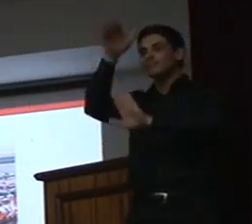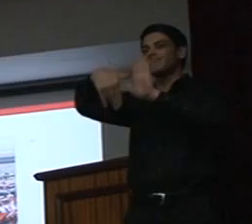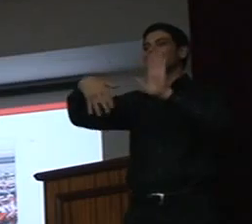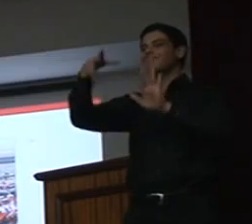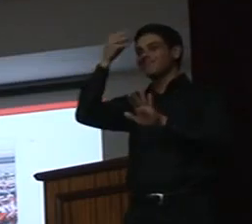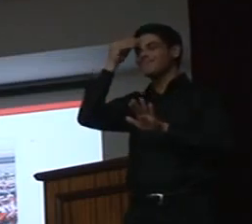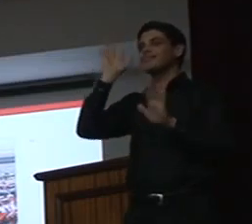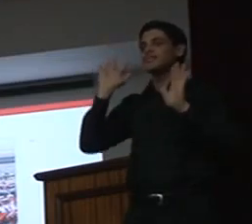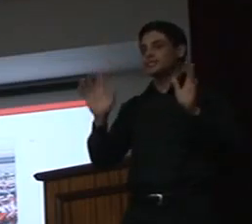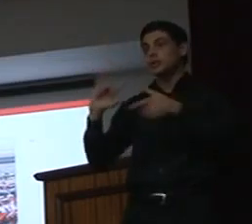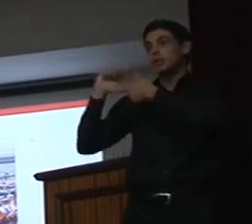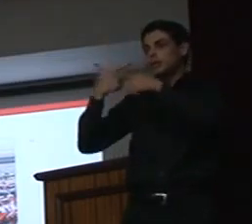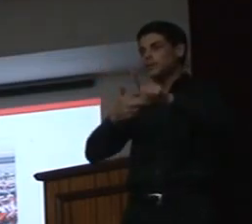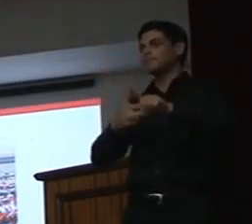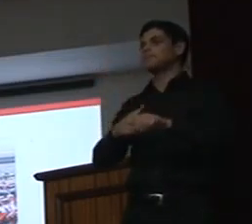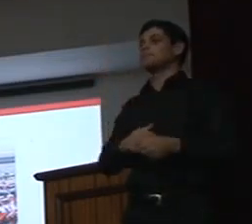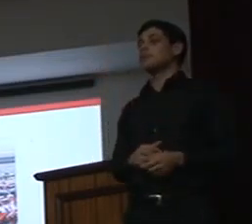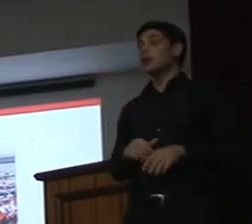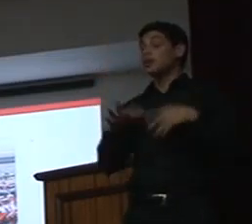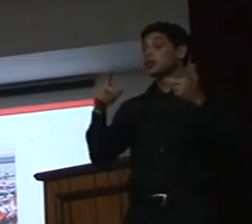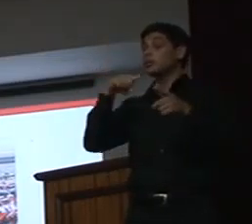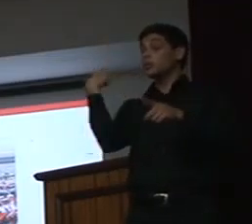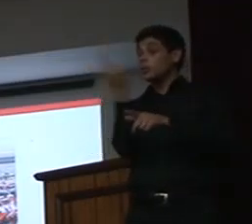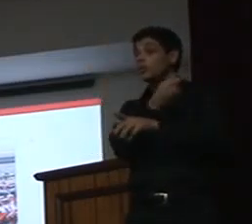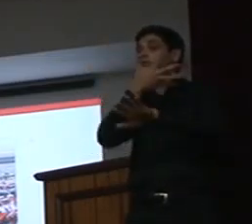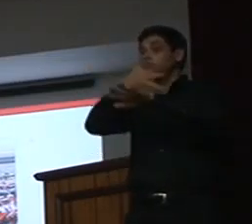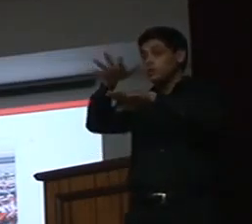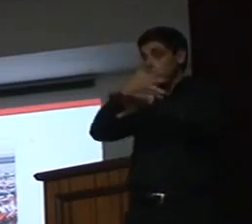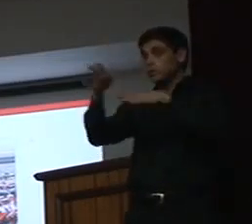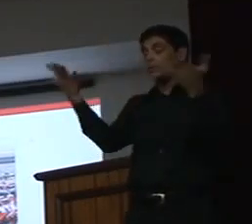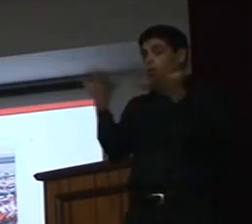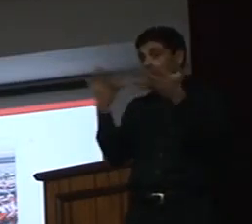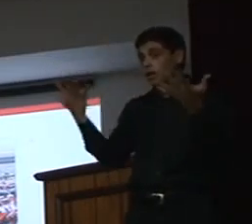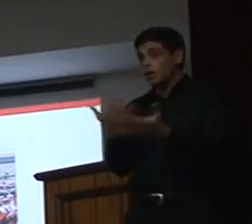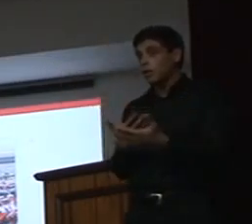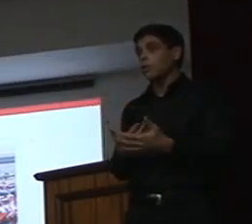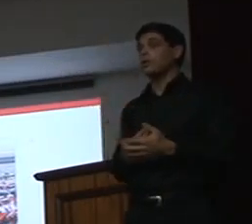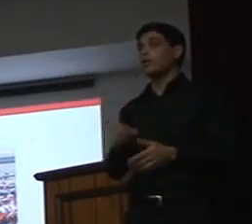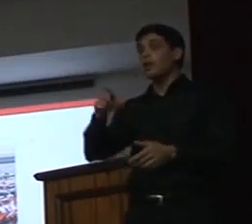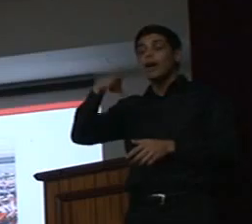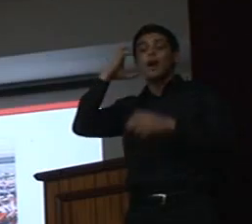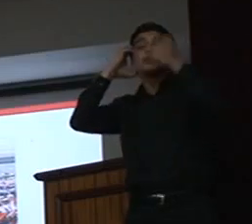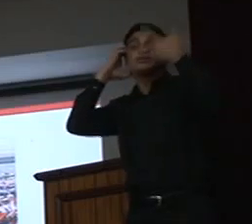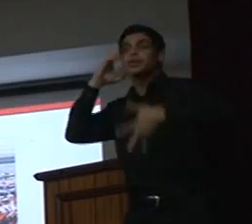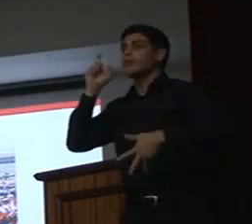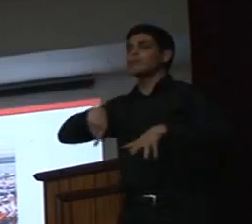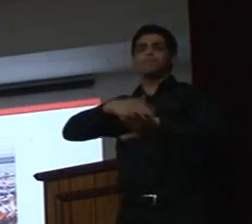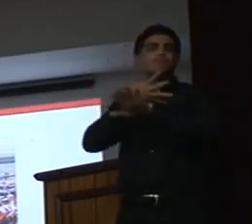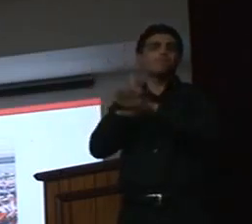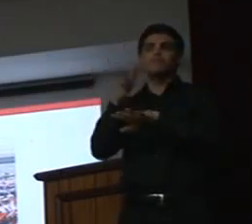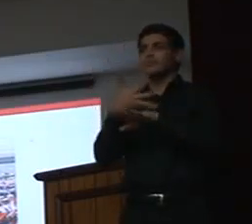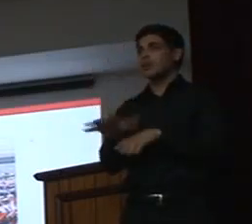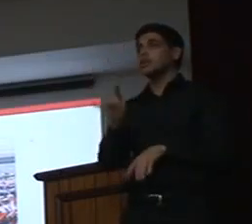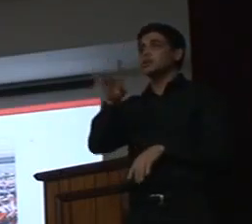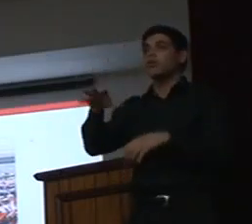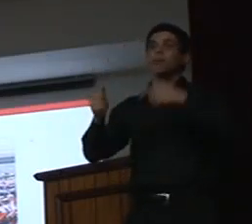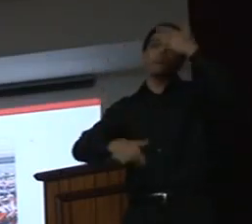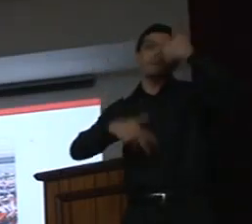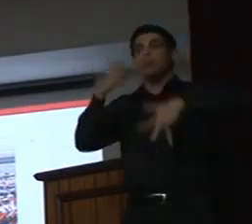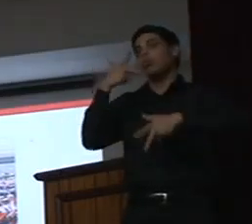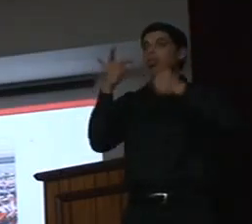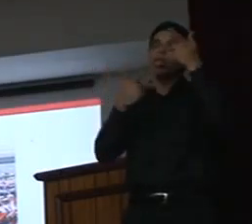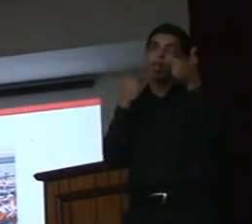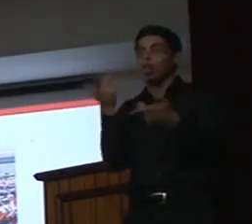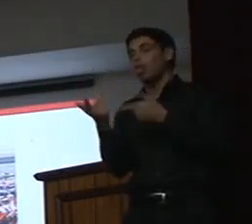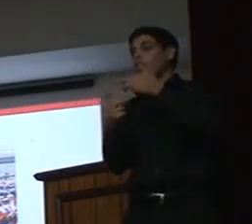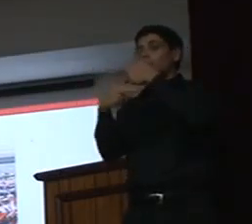tá? Por isso que é importante a gente treinar um pouquinho a audiodescrição. É treino. Se alguém vir aqui só explicar, falar e falar